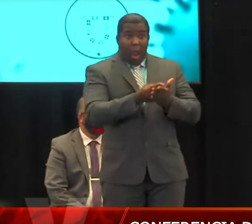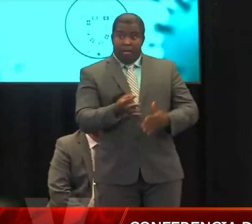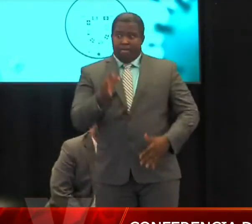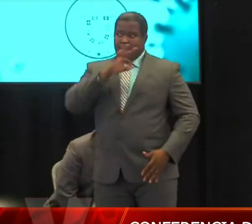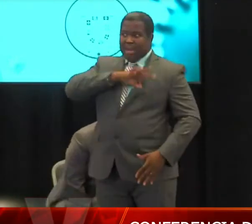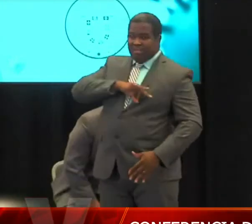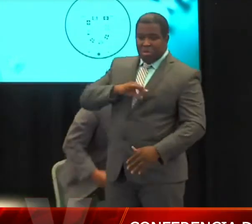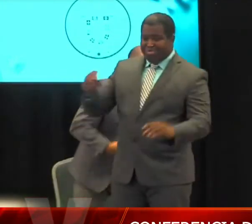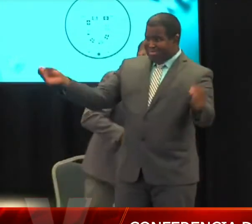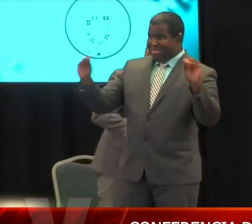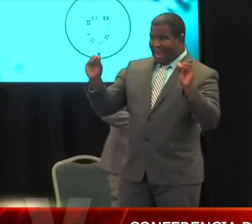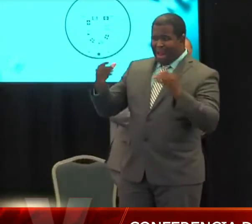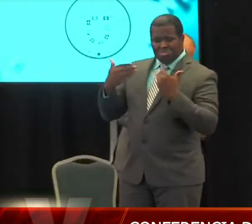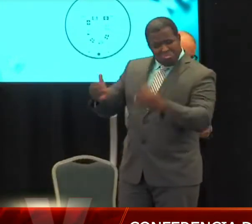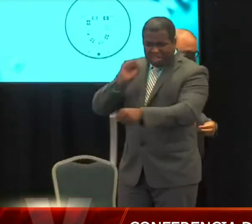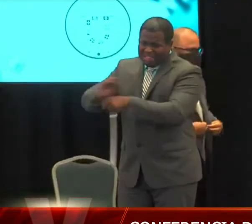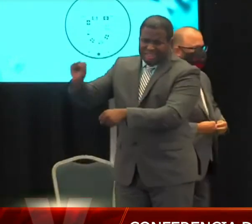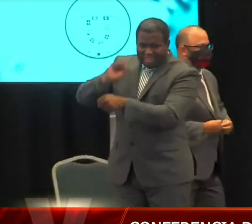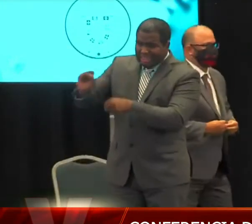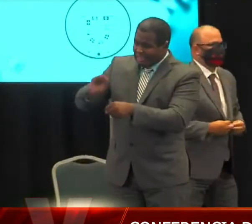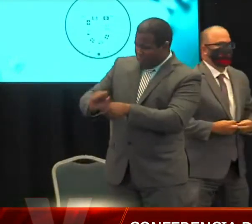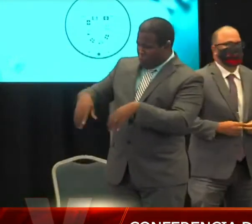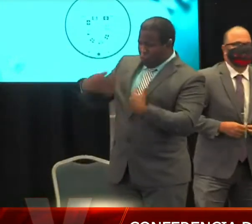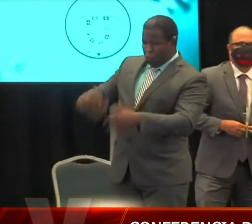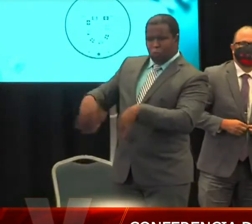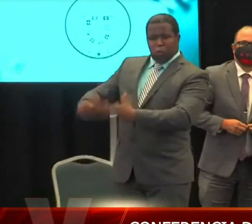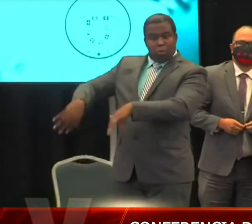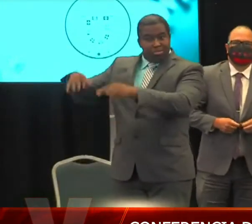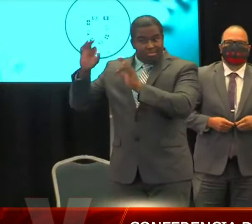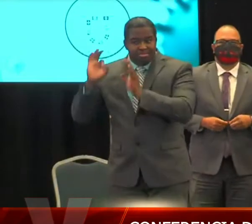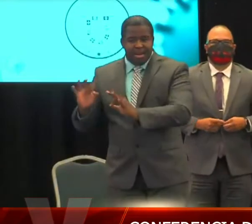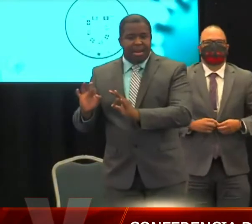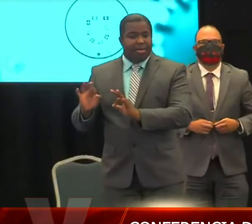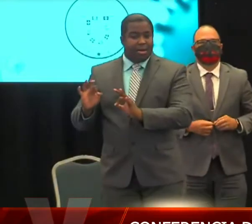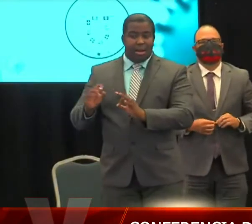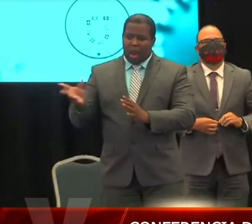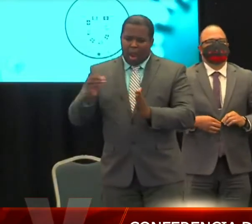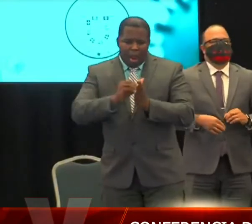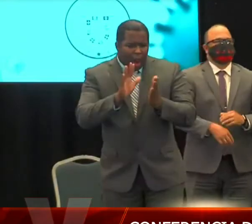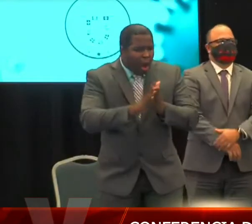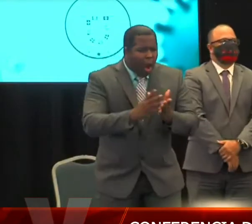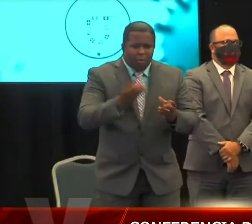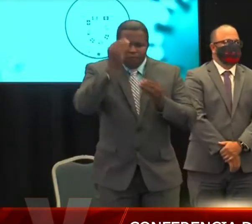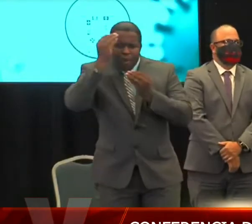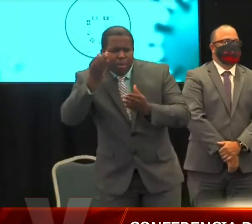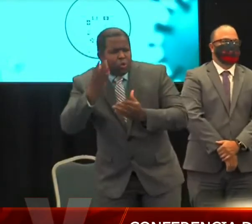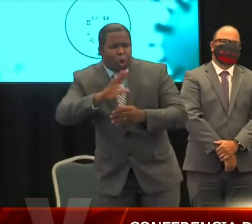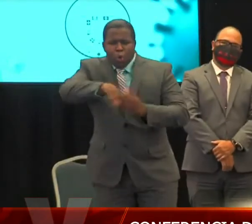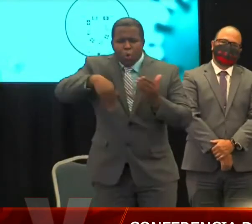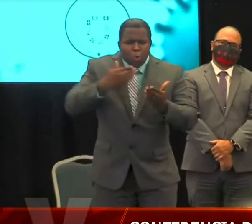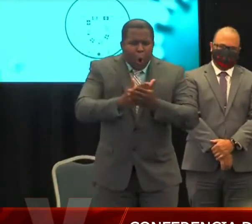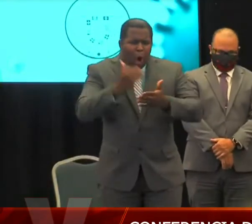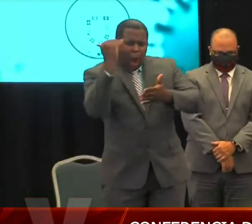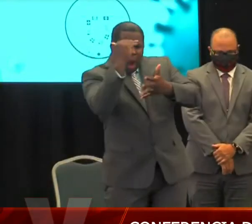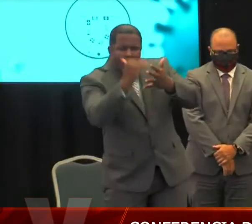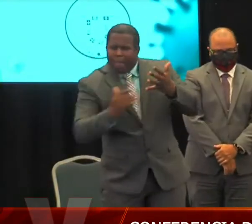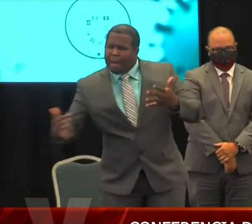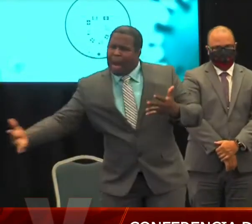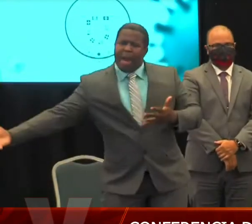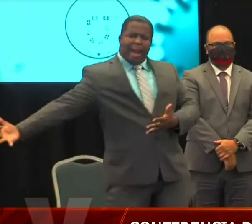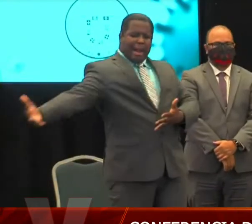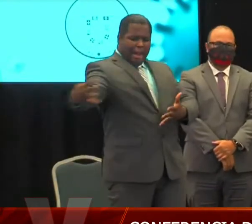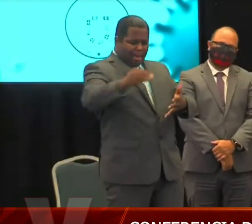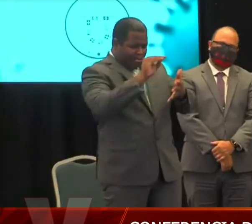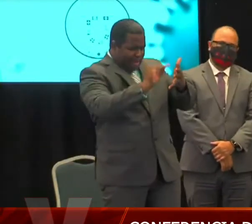del Departamento de Salud, ganar acceso a datos y transformar la información y hacerlo disponible a todas las entidades, se inserta el Task Force